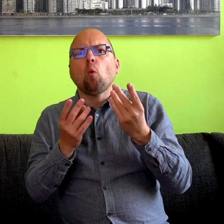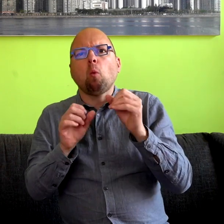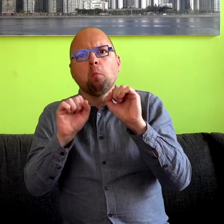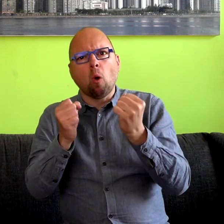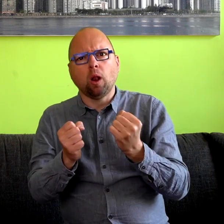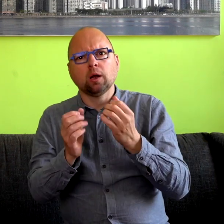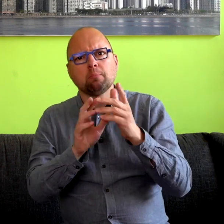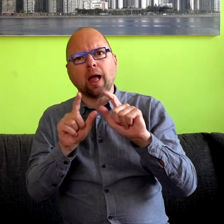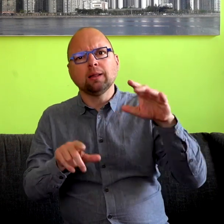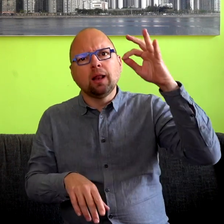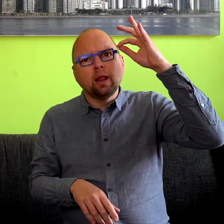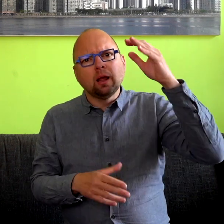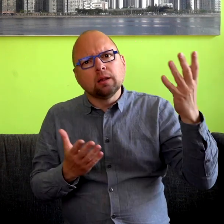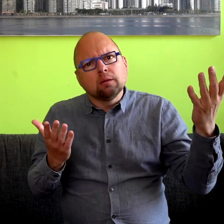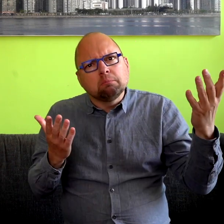leren? Net zo moeilijk om te leren als, zeg ik, Chinees.